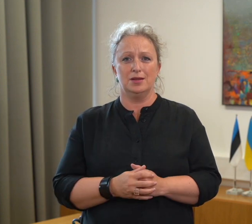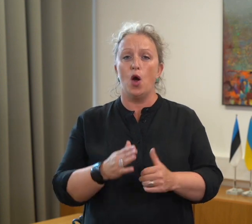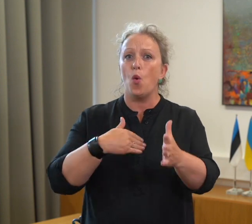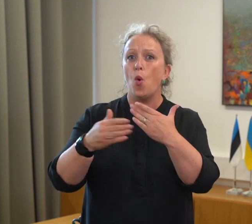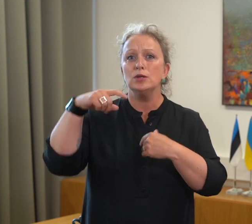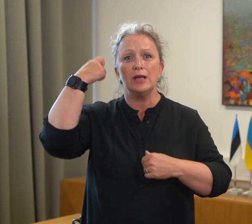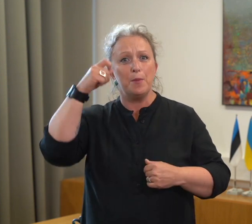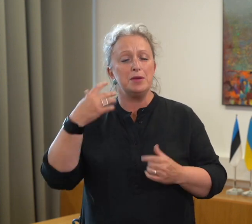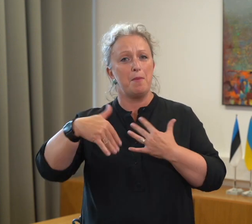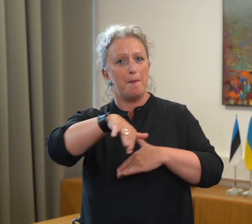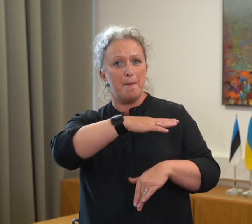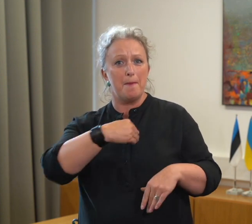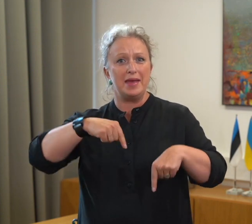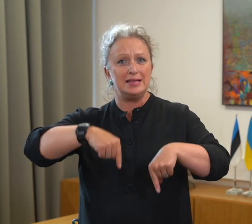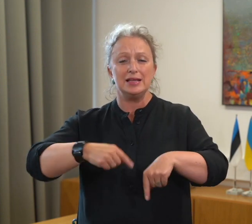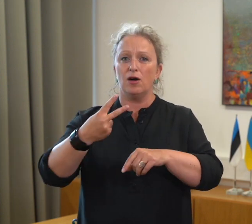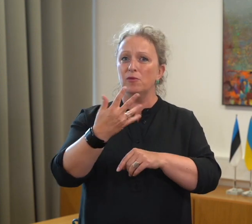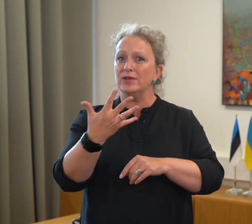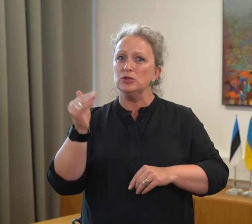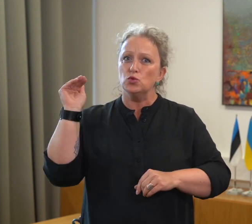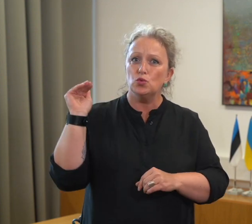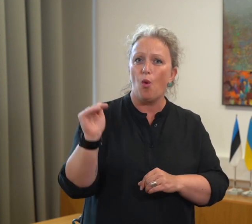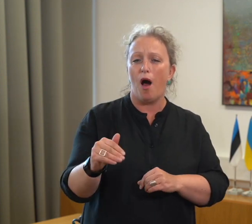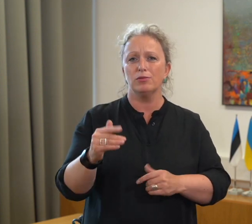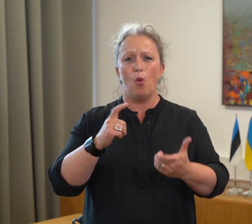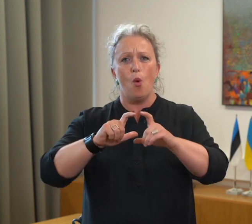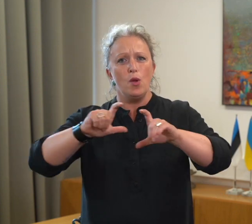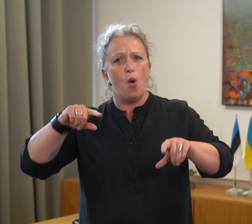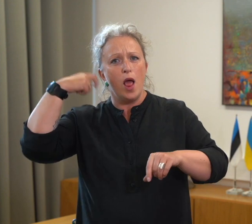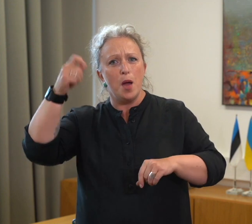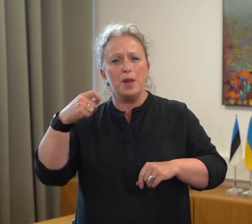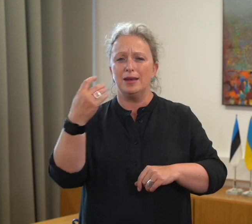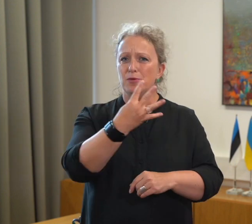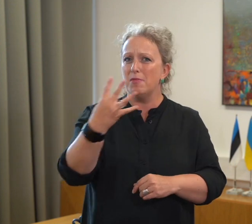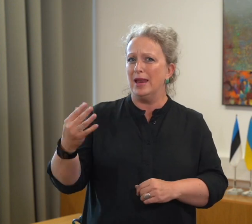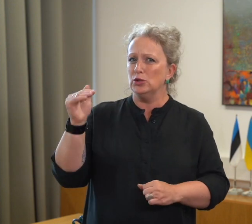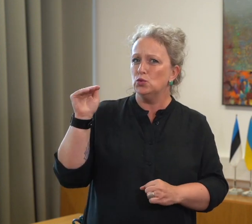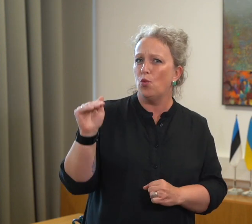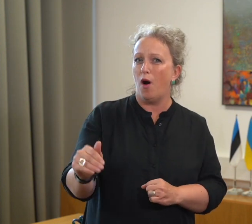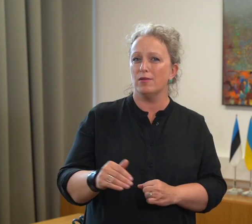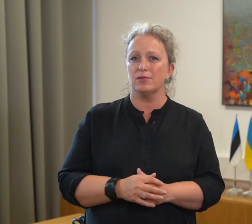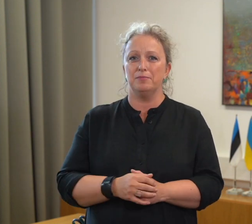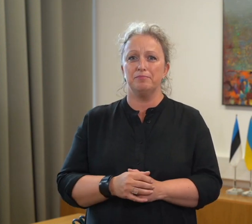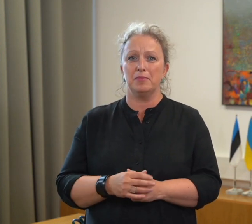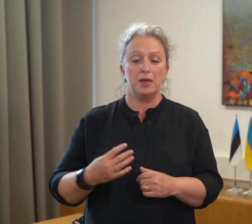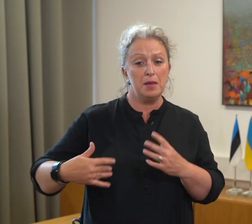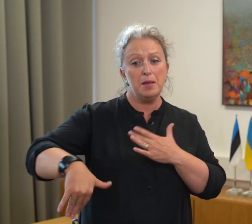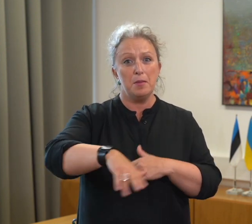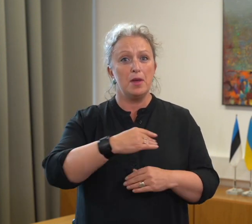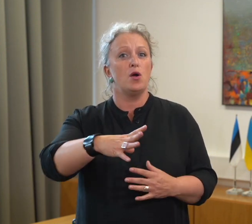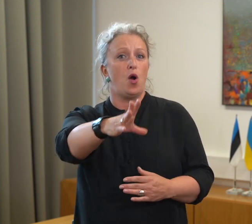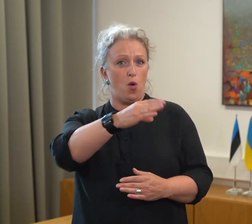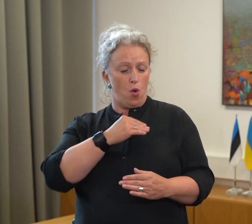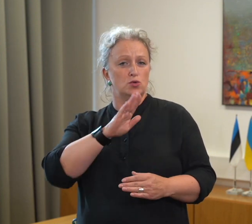Kutsõppureid on meil Eestis ligi 25 000 ja üliõppilasi lausa 44 000. Meiega koos